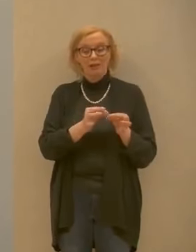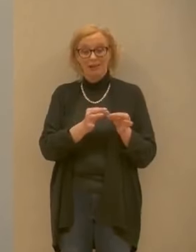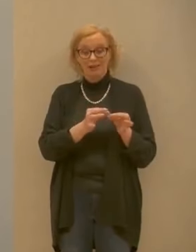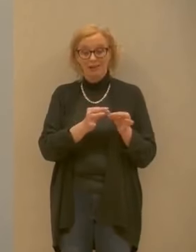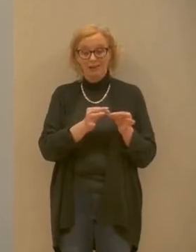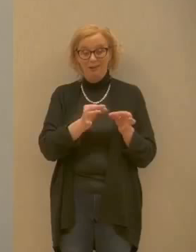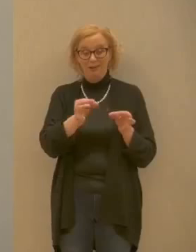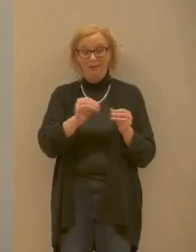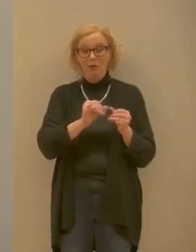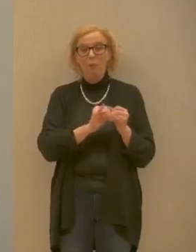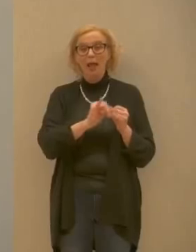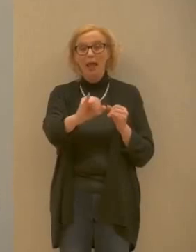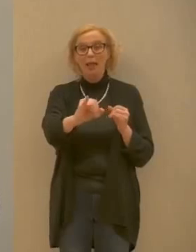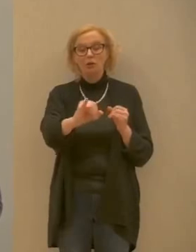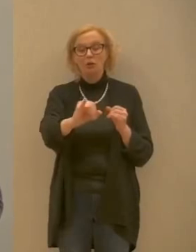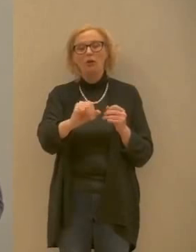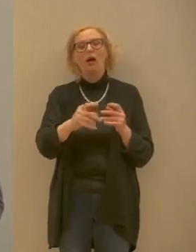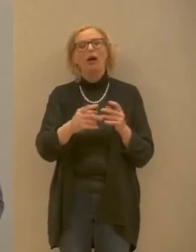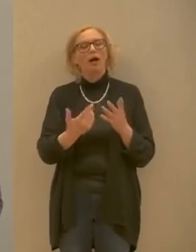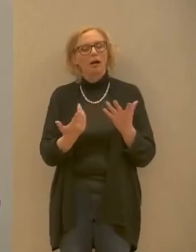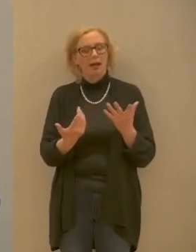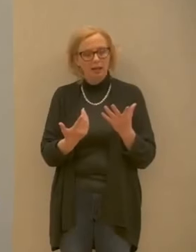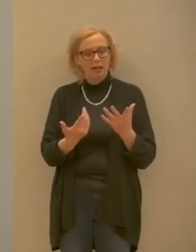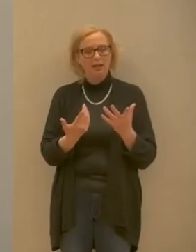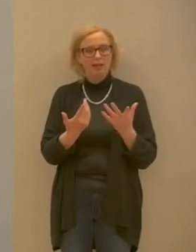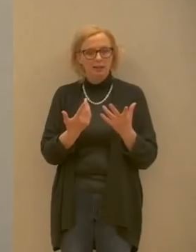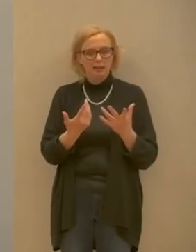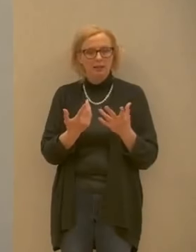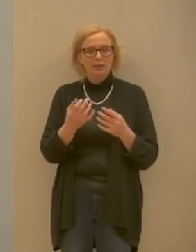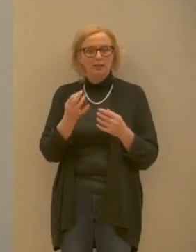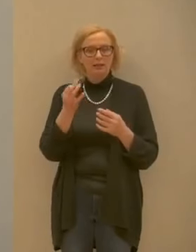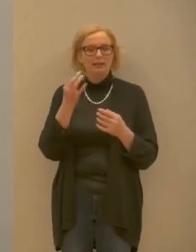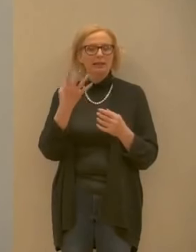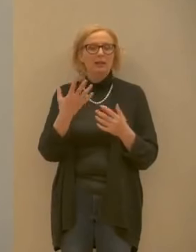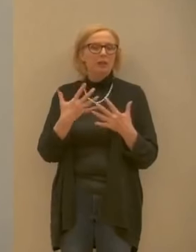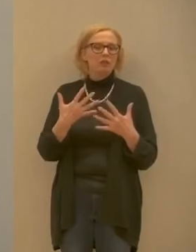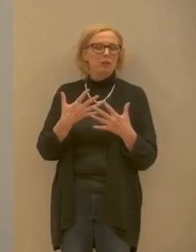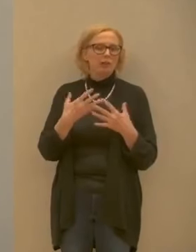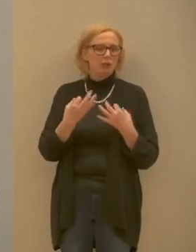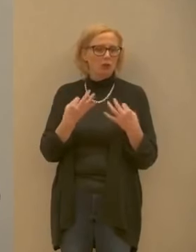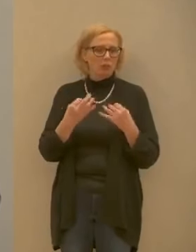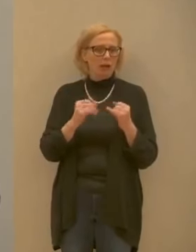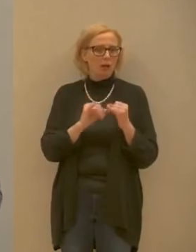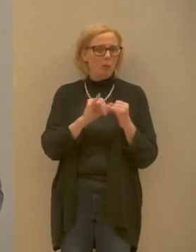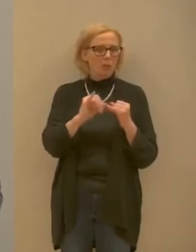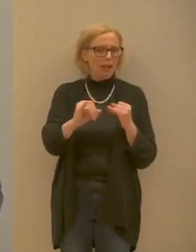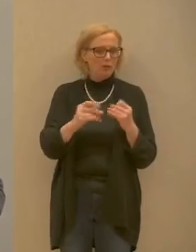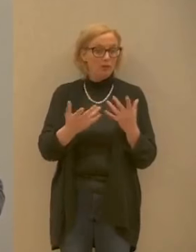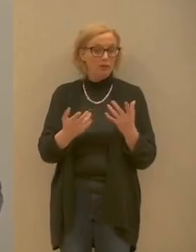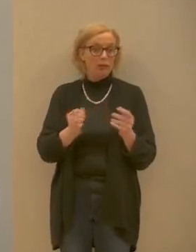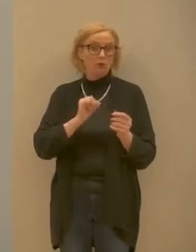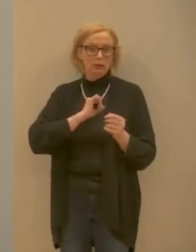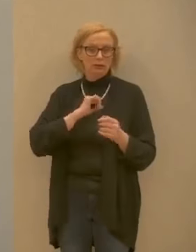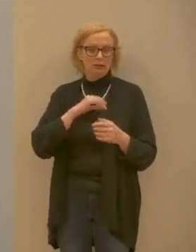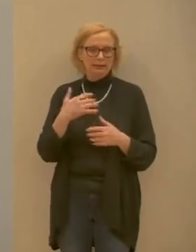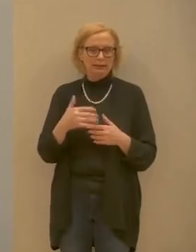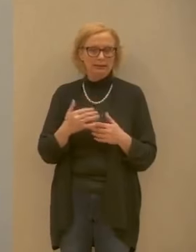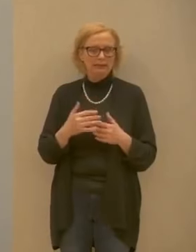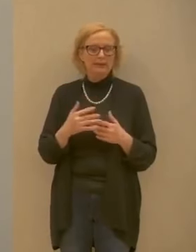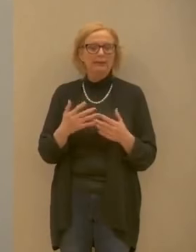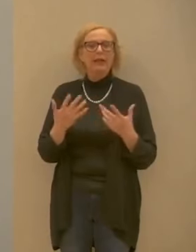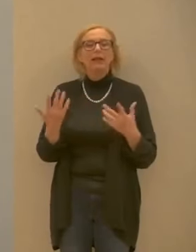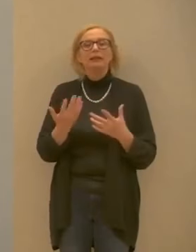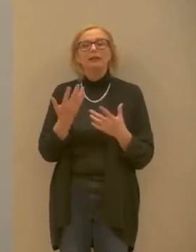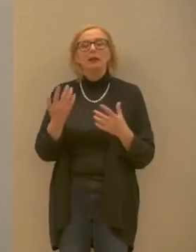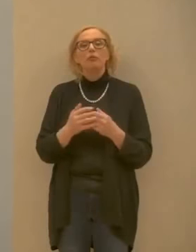diventa rilevante per quanto riguarda una respirazione normale ed ecco come il fatto di rimanere all'interno